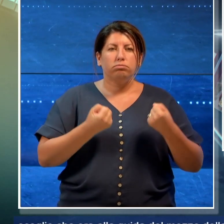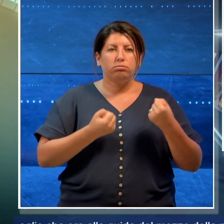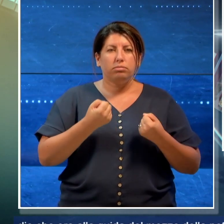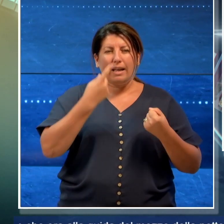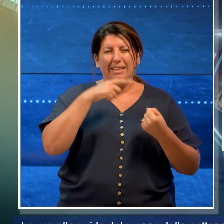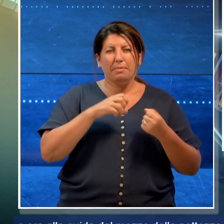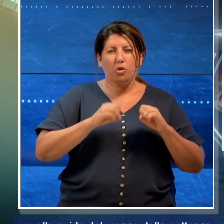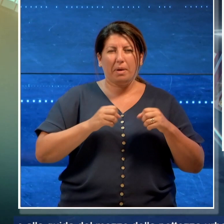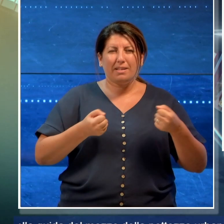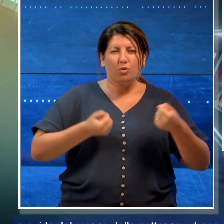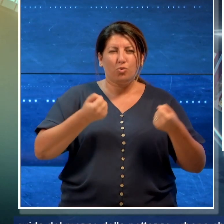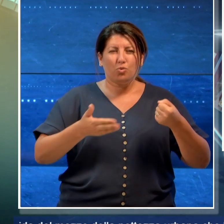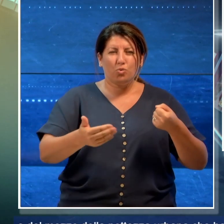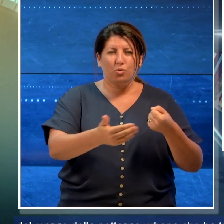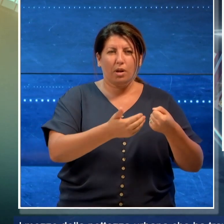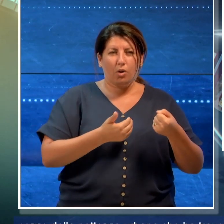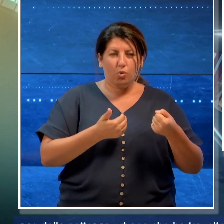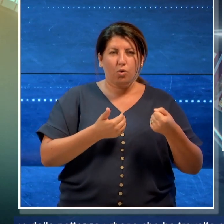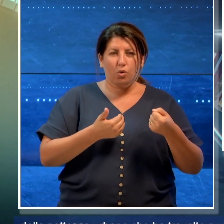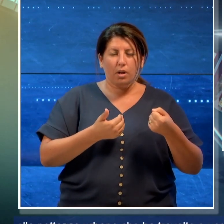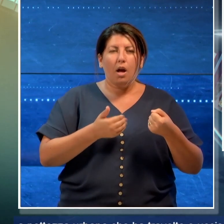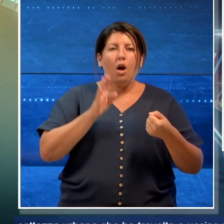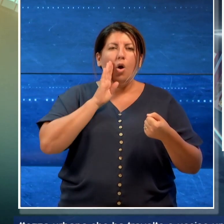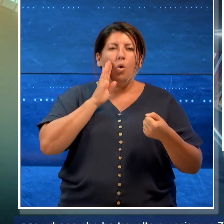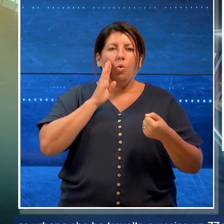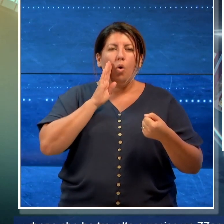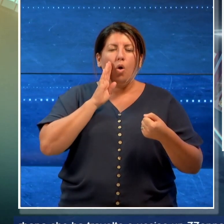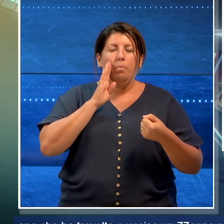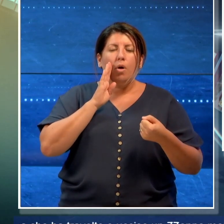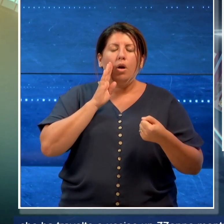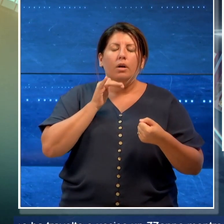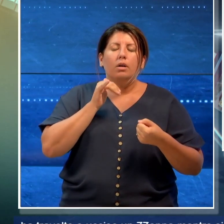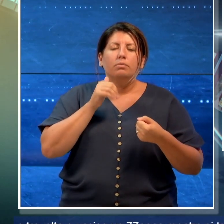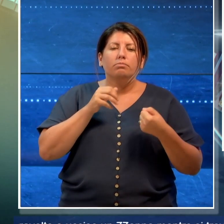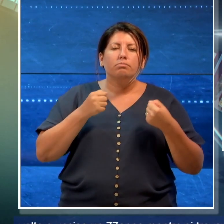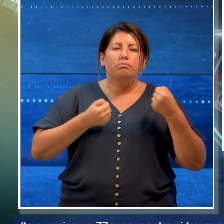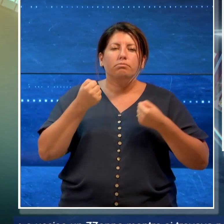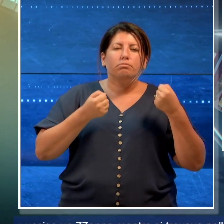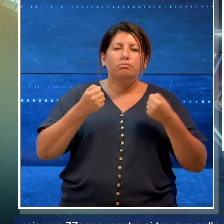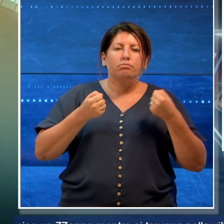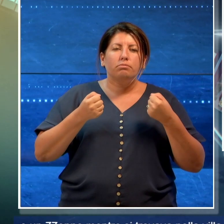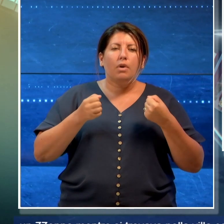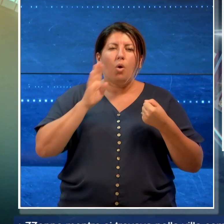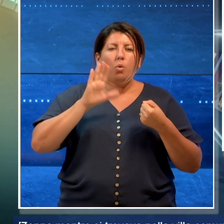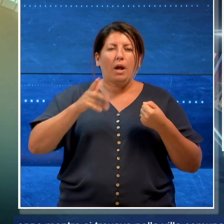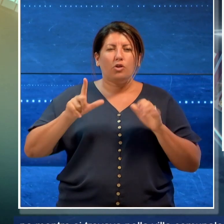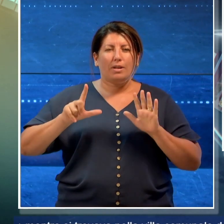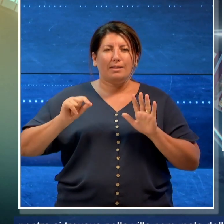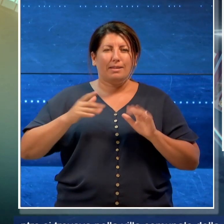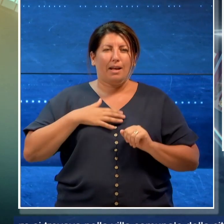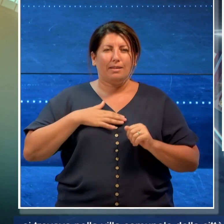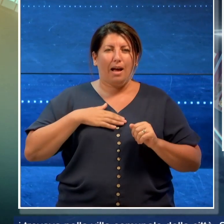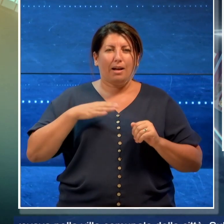urbana, che ha travolto e ucciso un 77enne mentre si trovava nella villa comunale